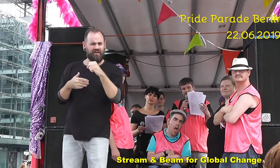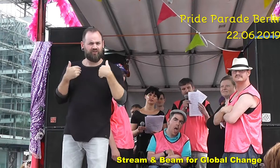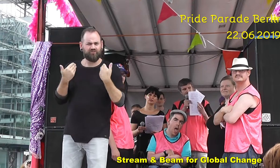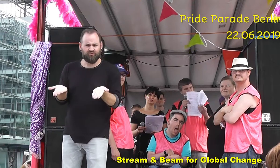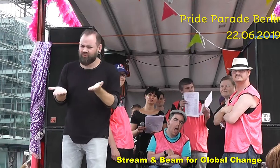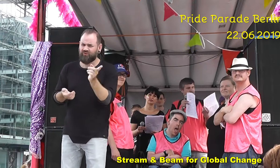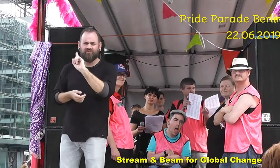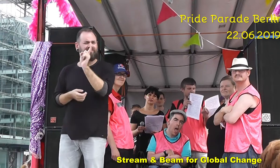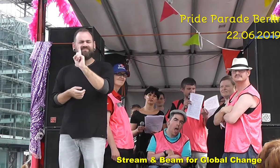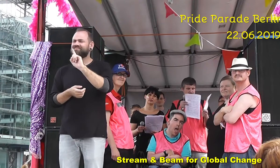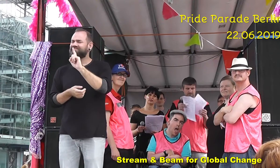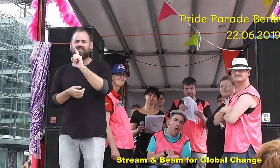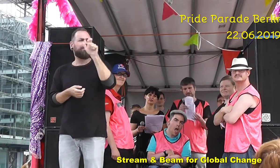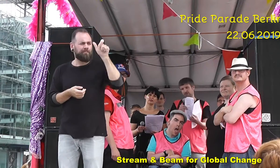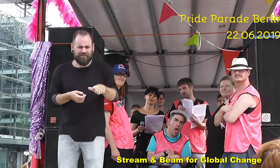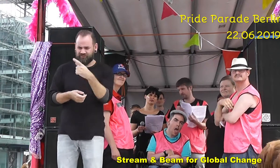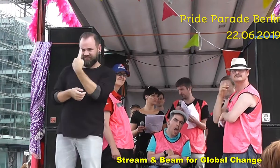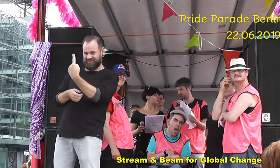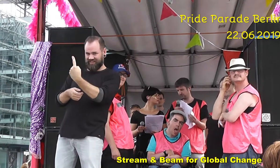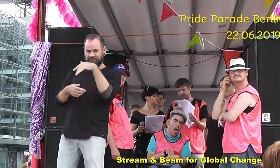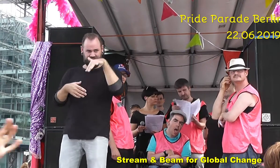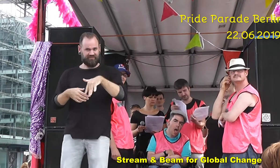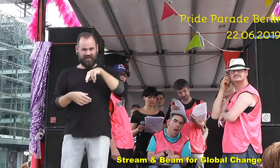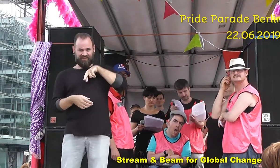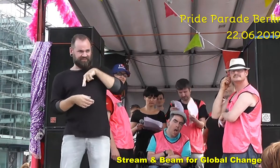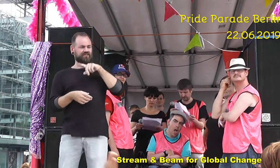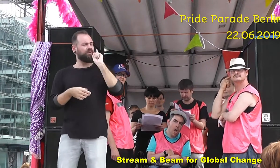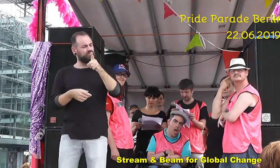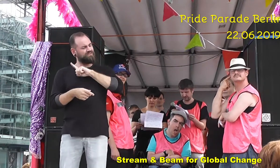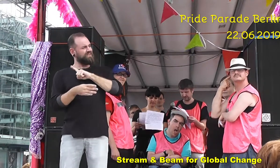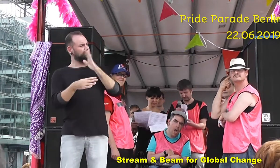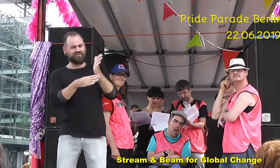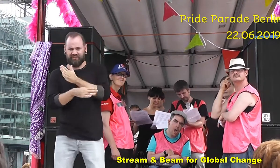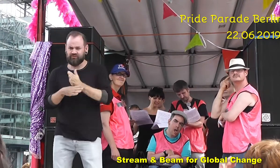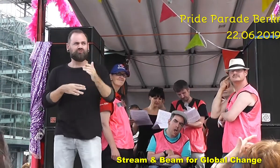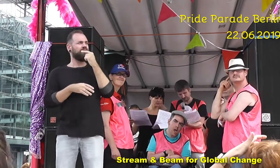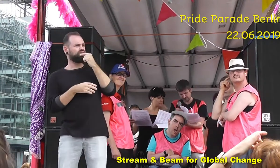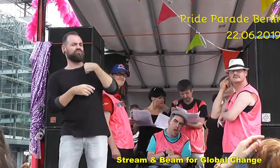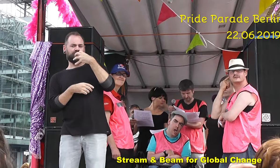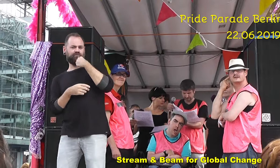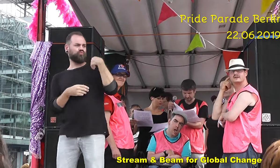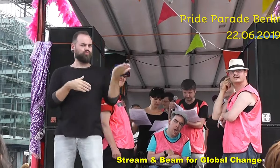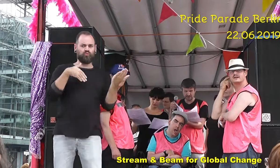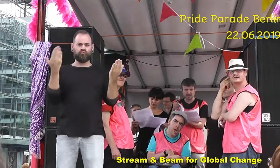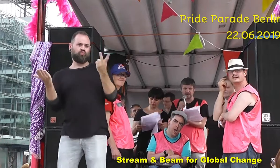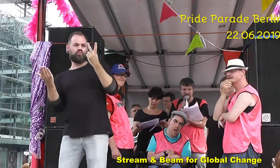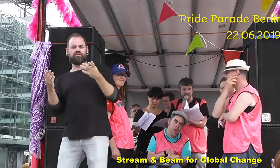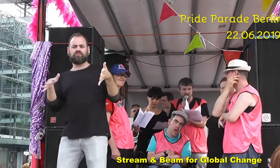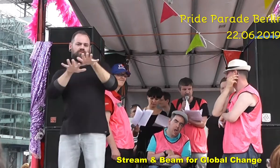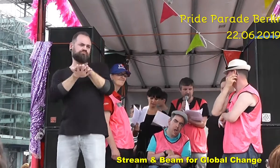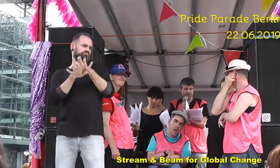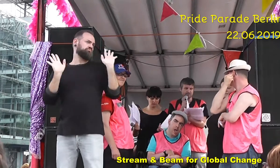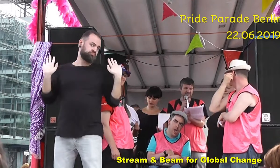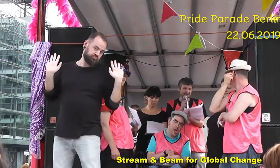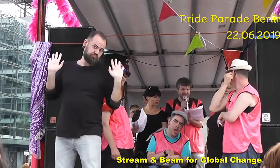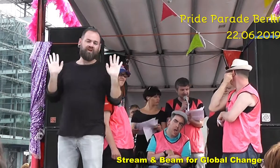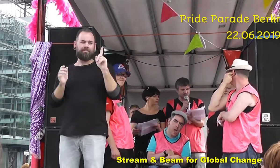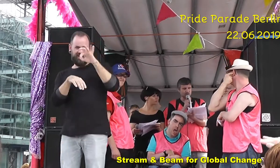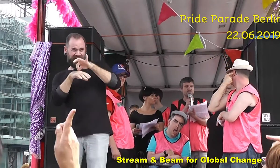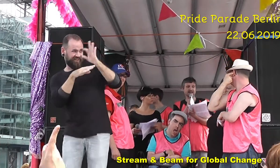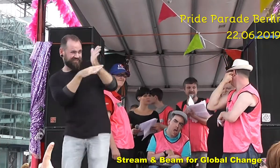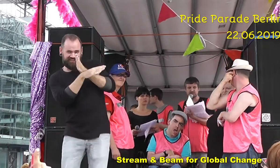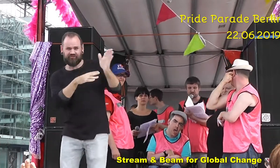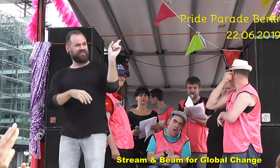sagen